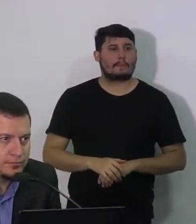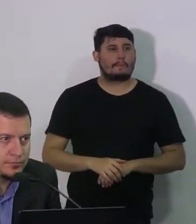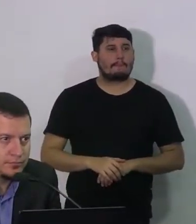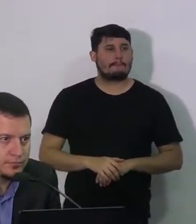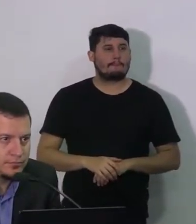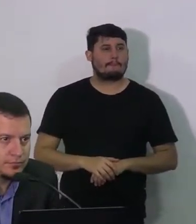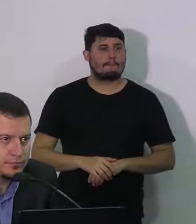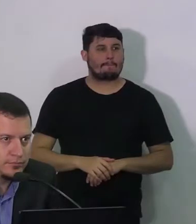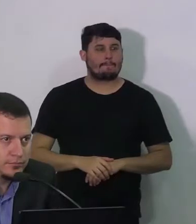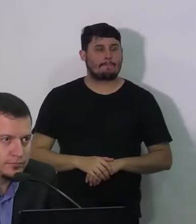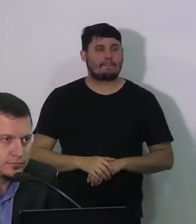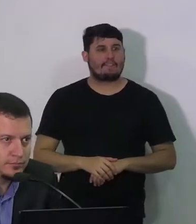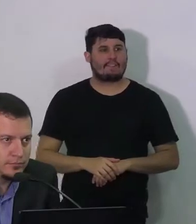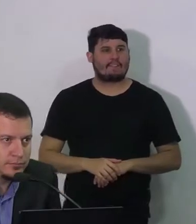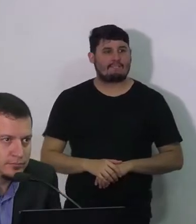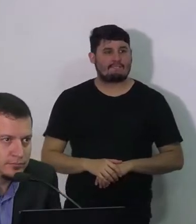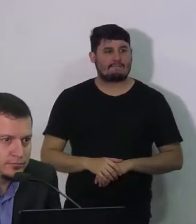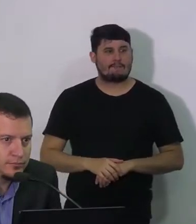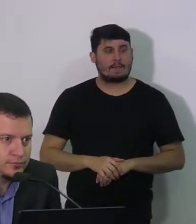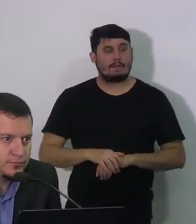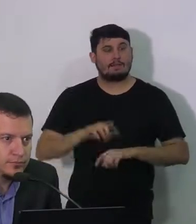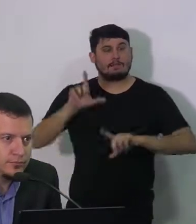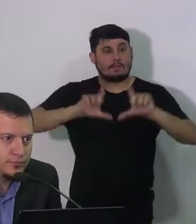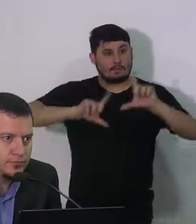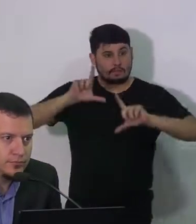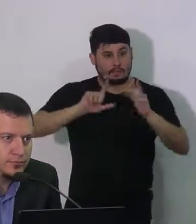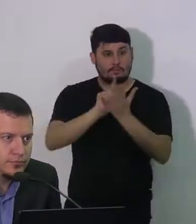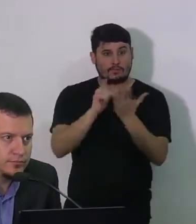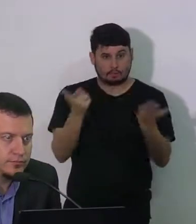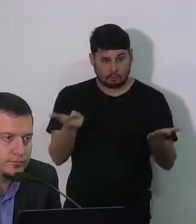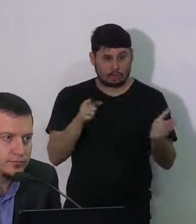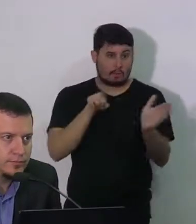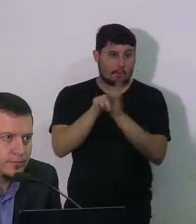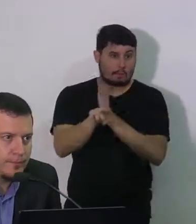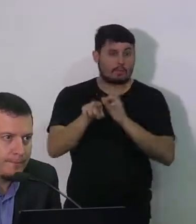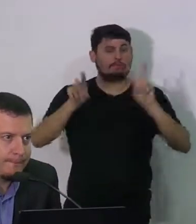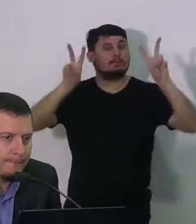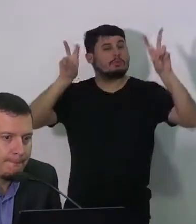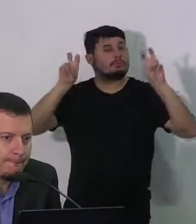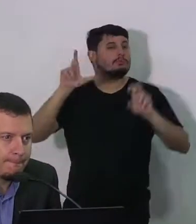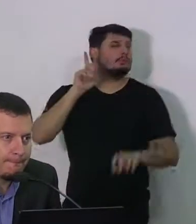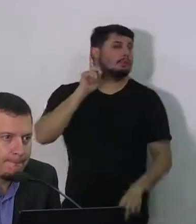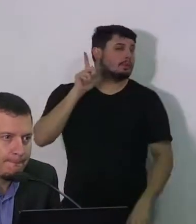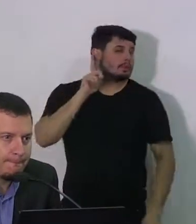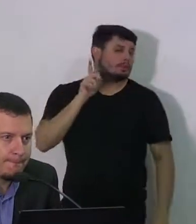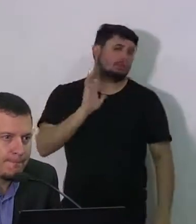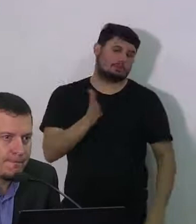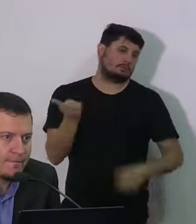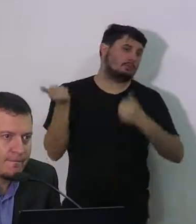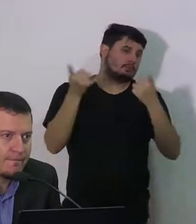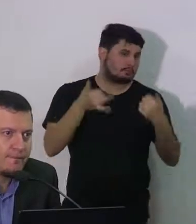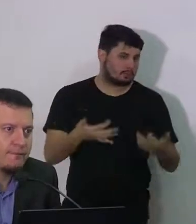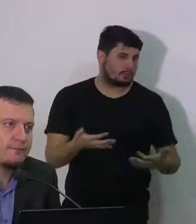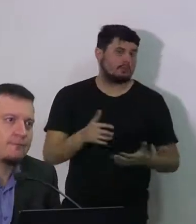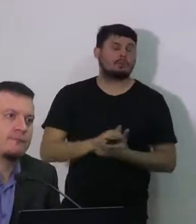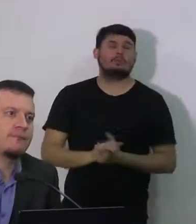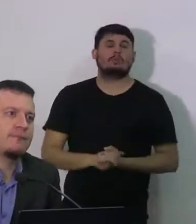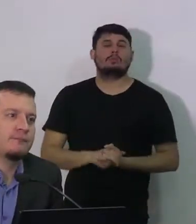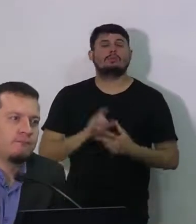se achar pertinente. A TV Jornal perguntou sobre a questão das lotéricas e que isso já foi falado